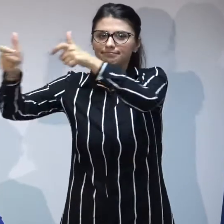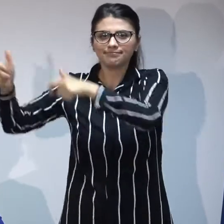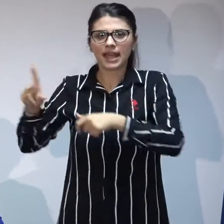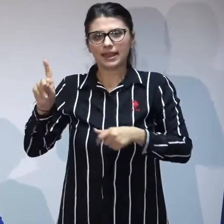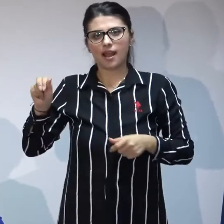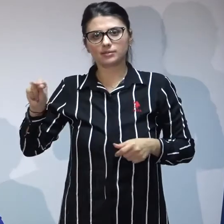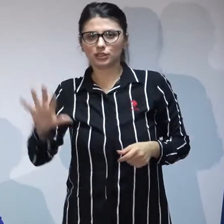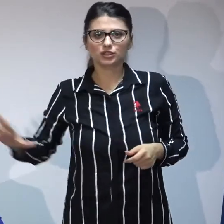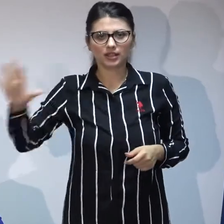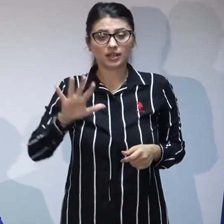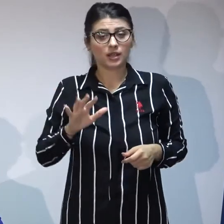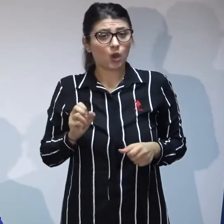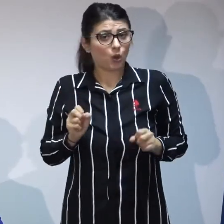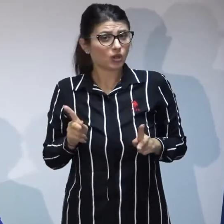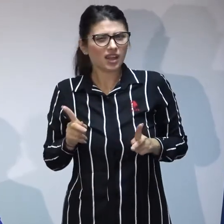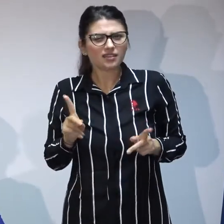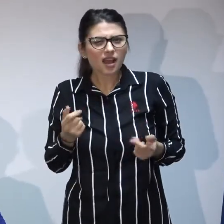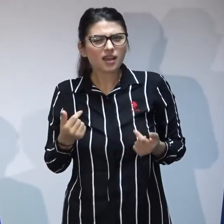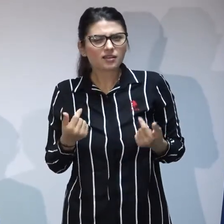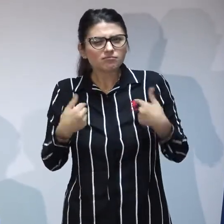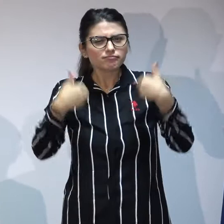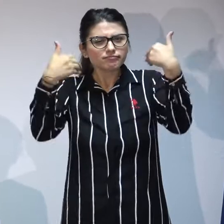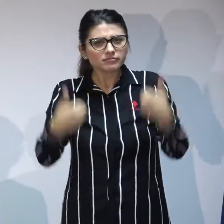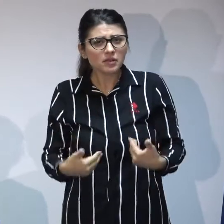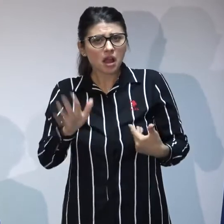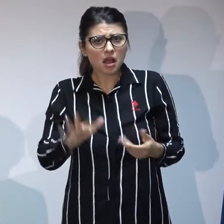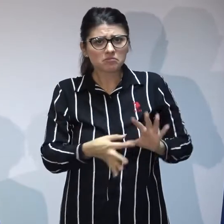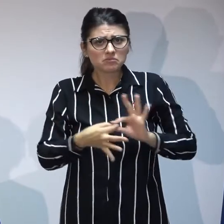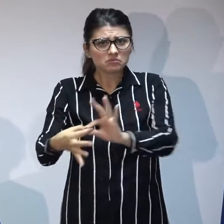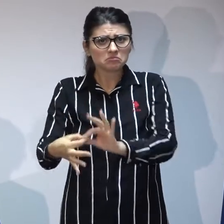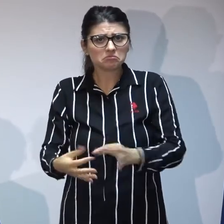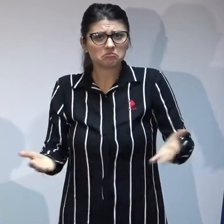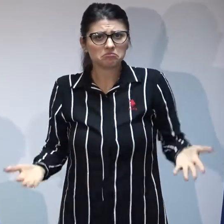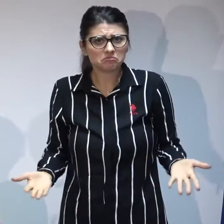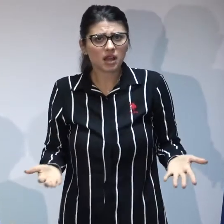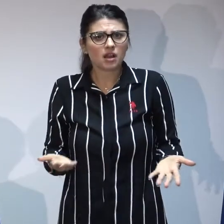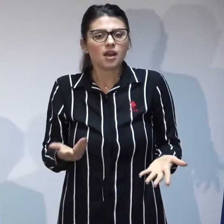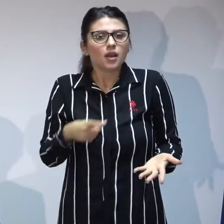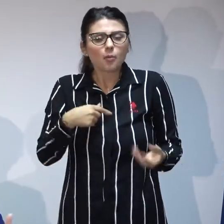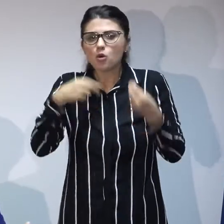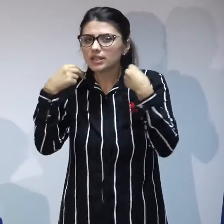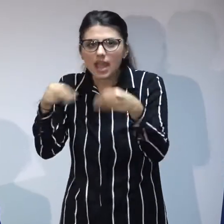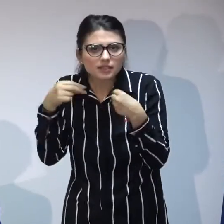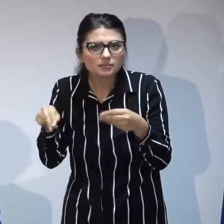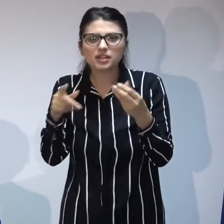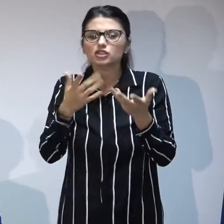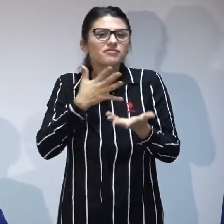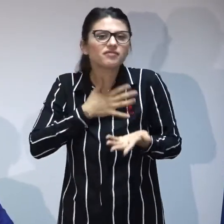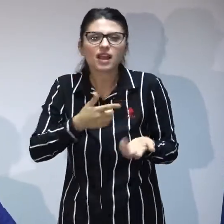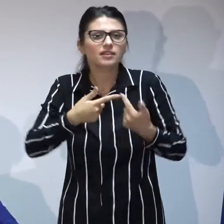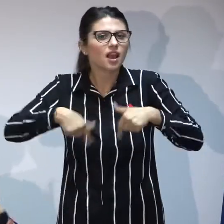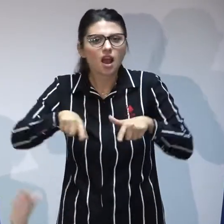înțelegem că au în mine și în autoritate un partener pe toată zona de îndrumare și consiliere